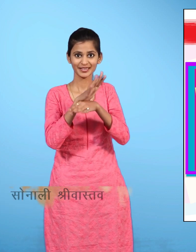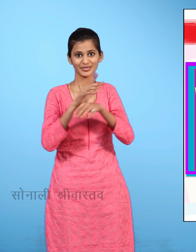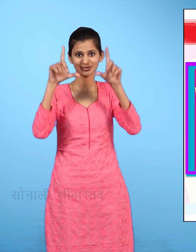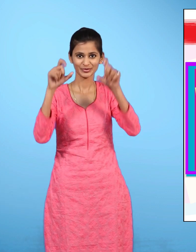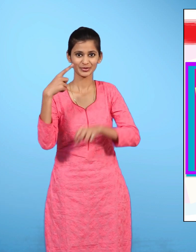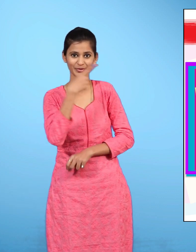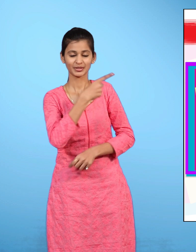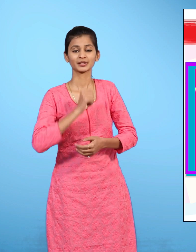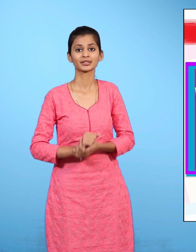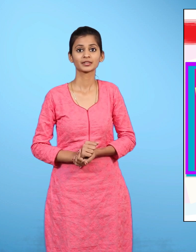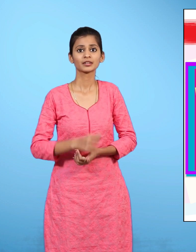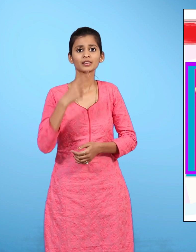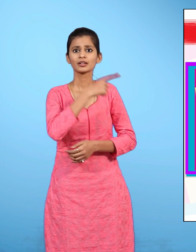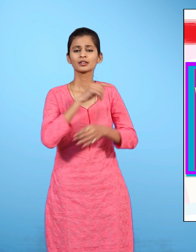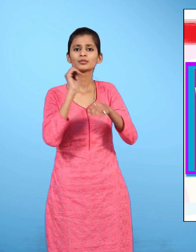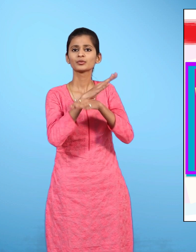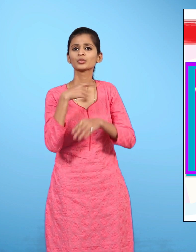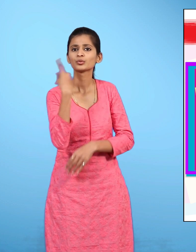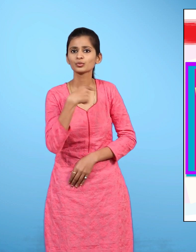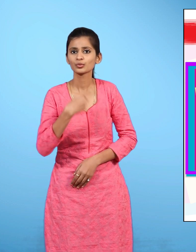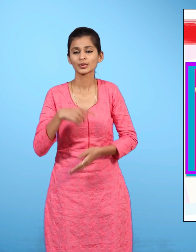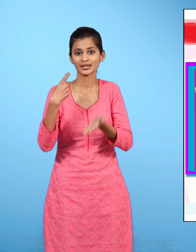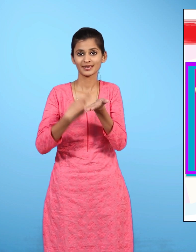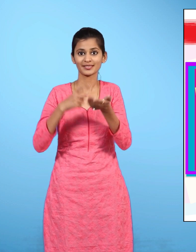रीना की एक चिठी है